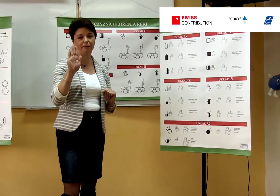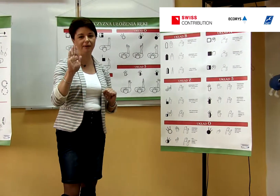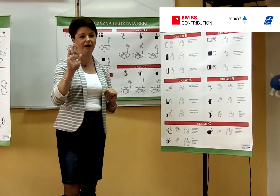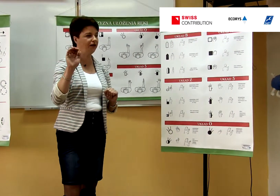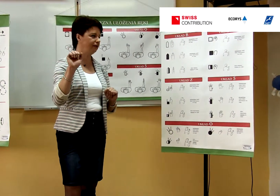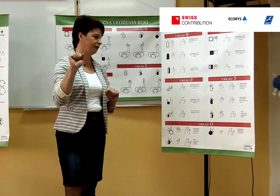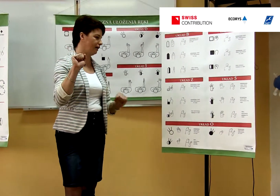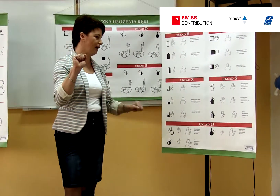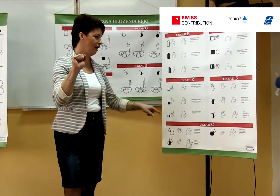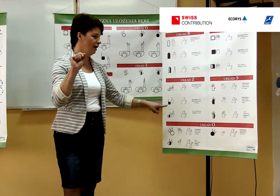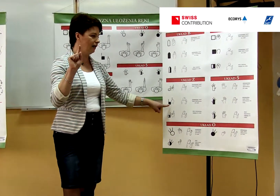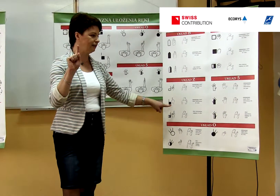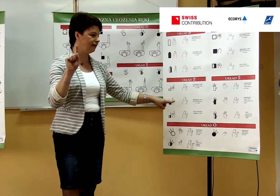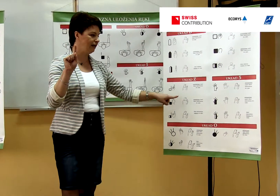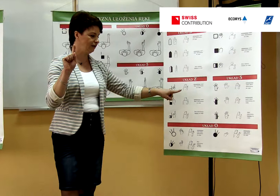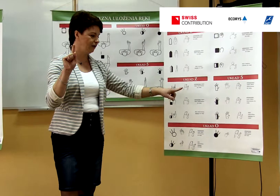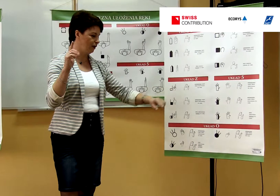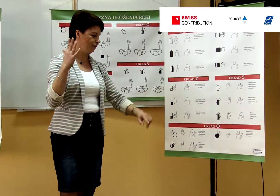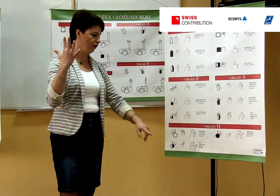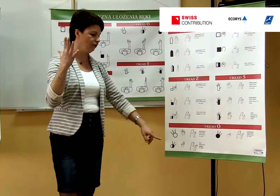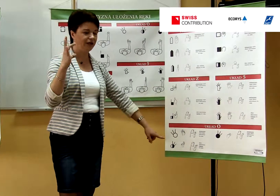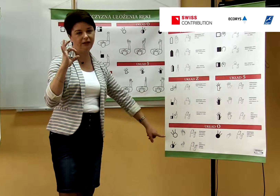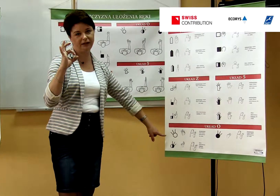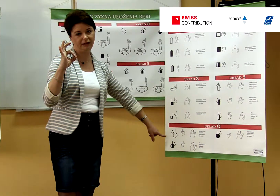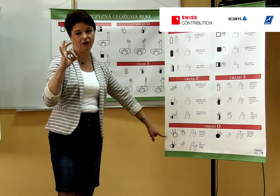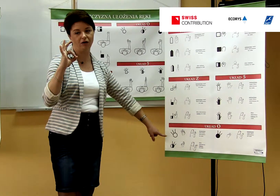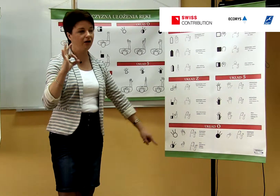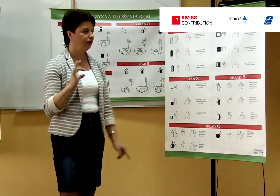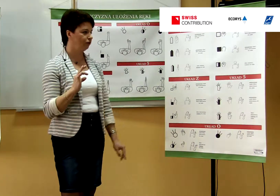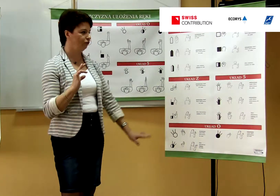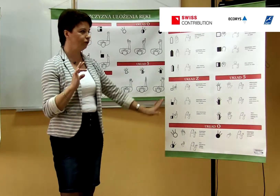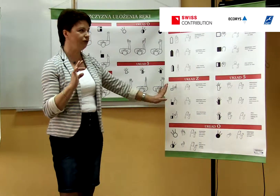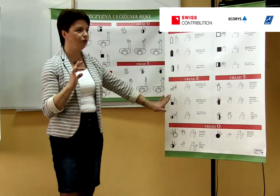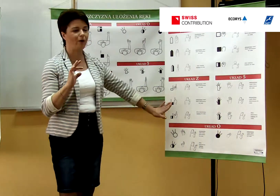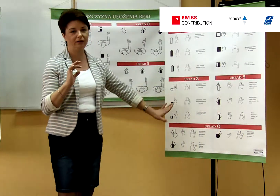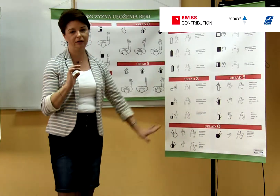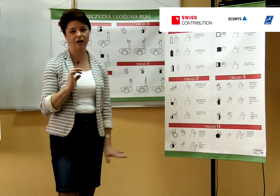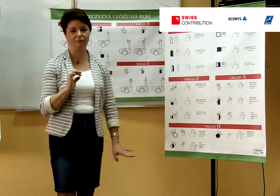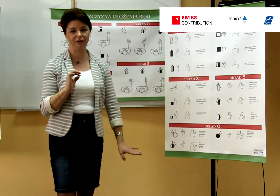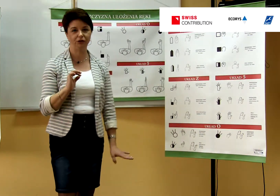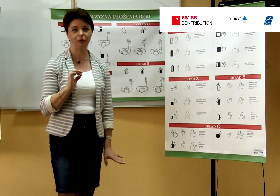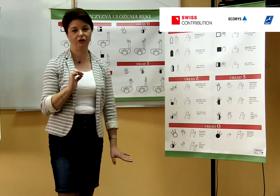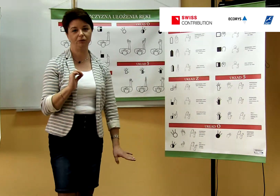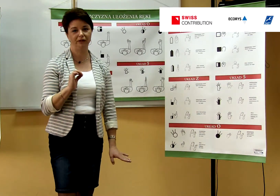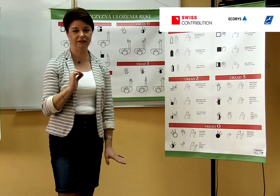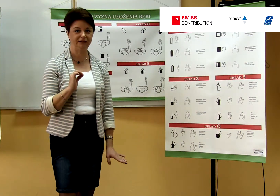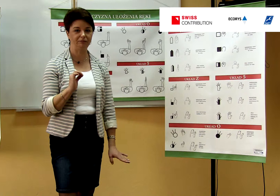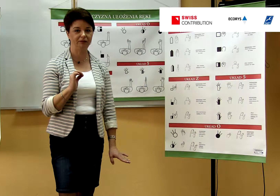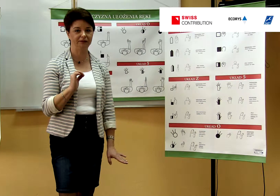B, literkę A, Z, piątkę, literkę O. I to są wszystkie układy, na bazie których opiera się zapis